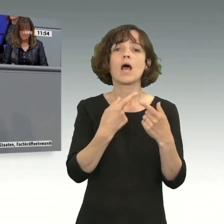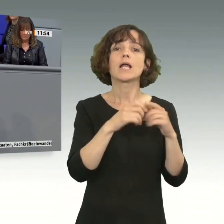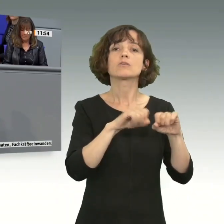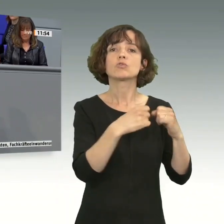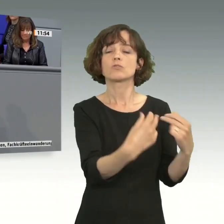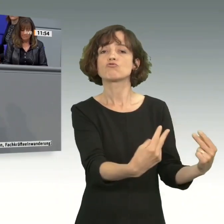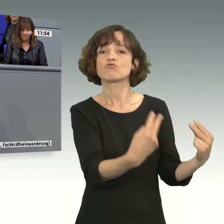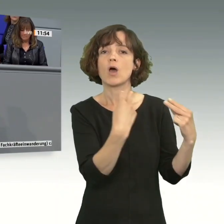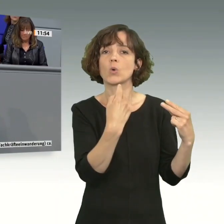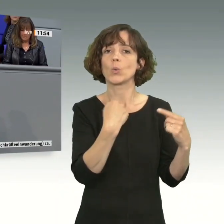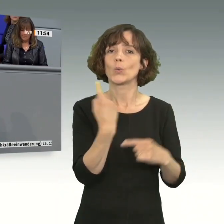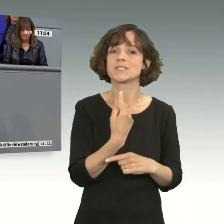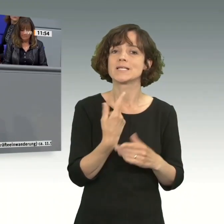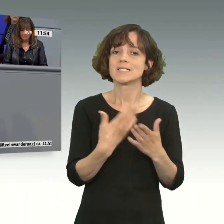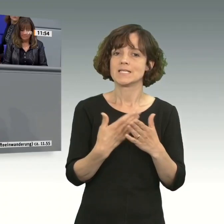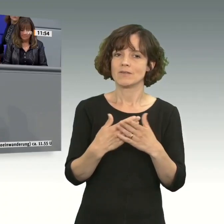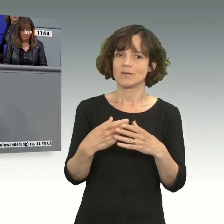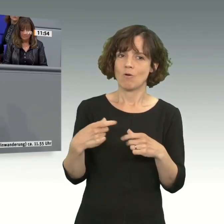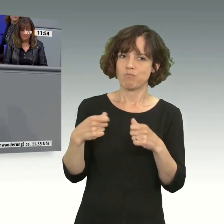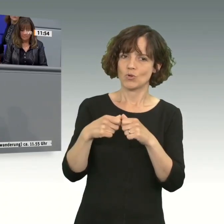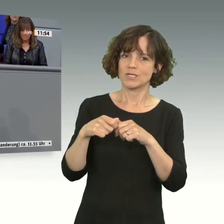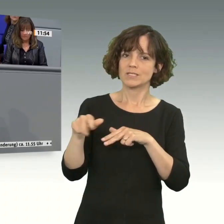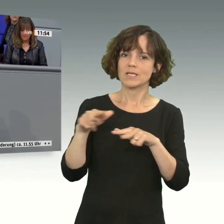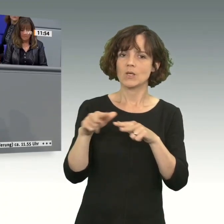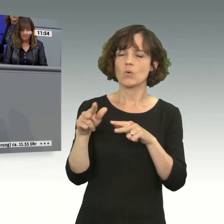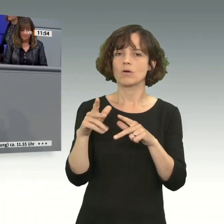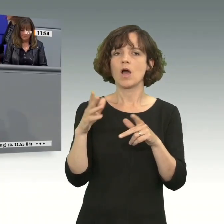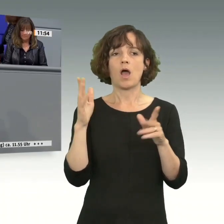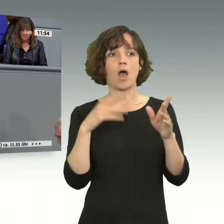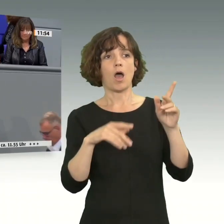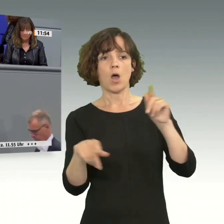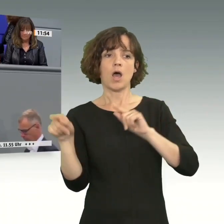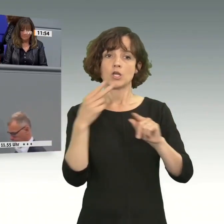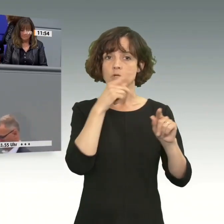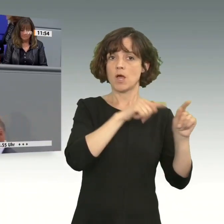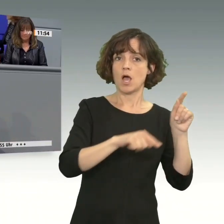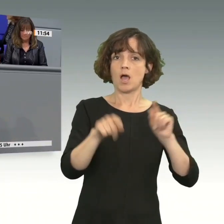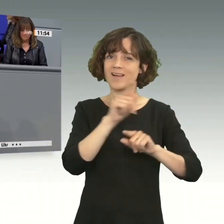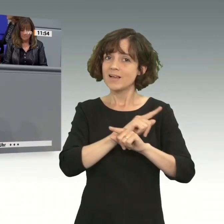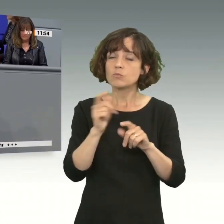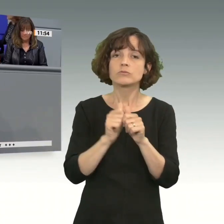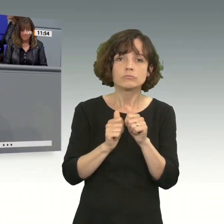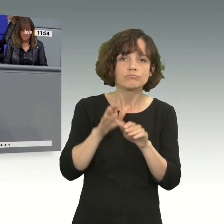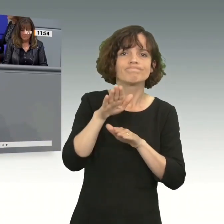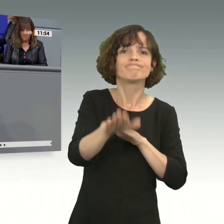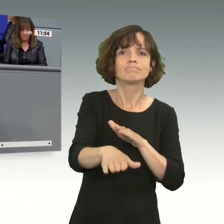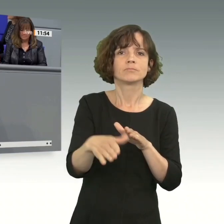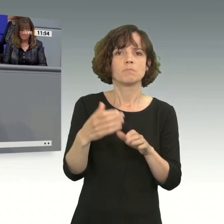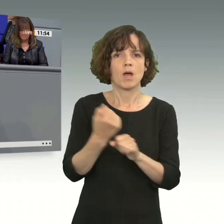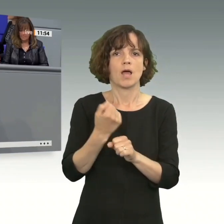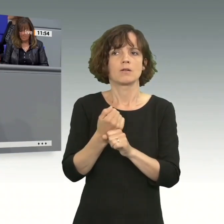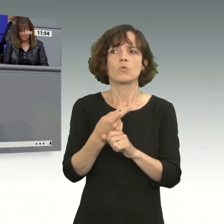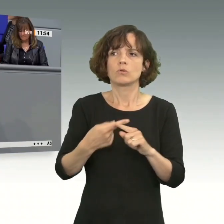orientieren. Und deswegen darf sich die Bundesregierung nicht hinter anderen verstecken, sondern muss vorangehen und den Ratifizierungsprozess